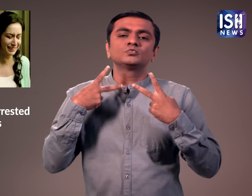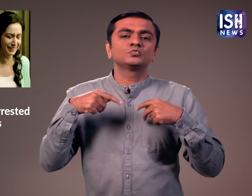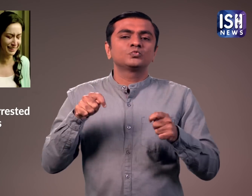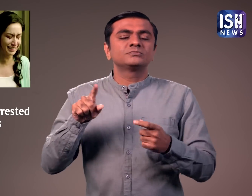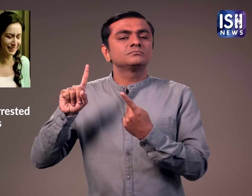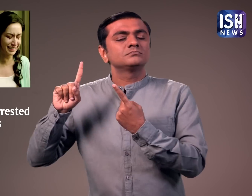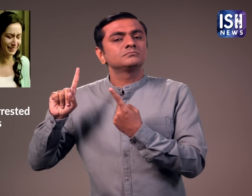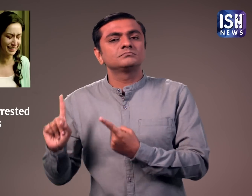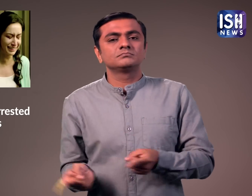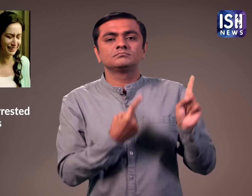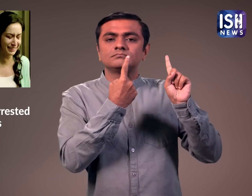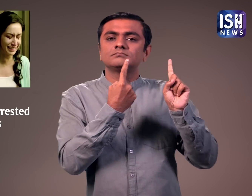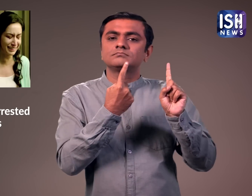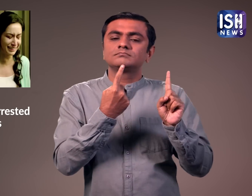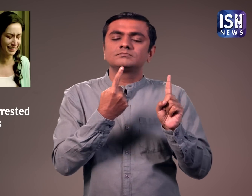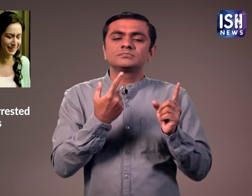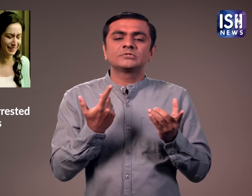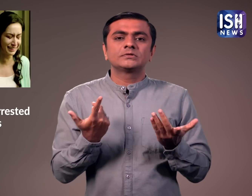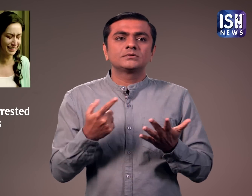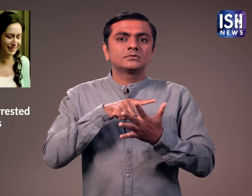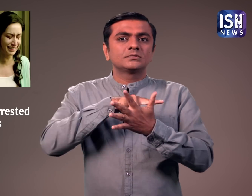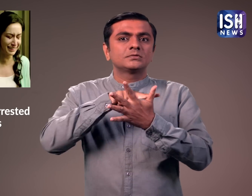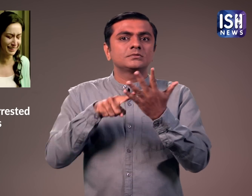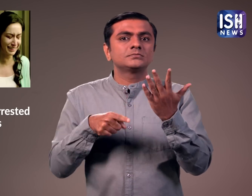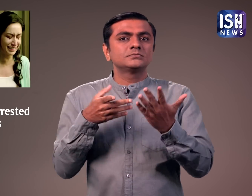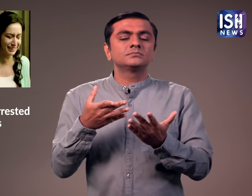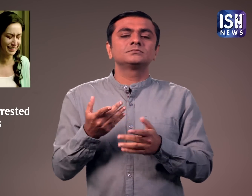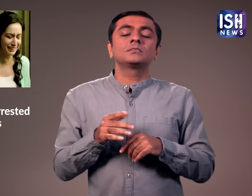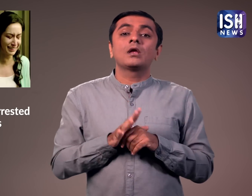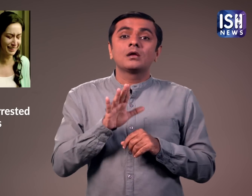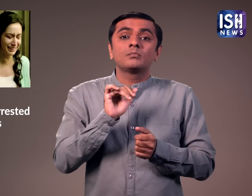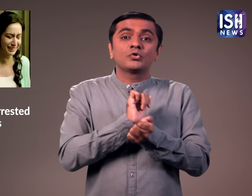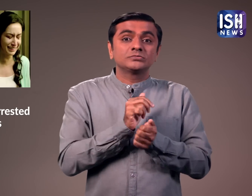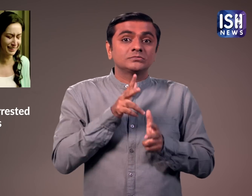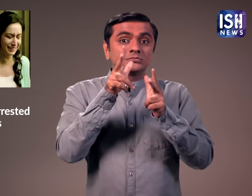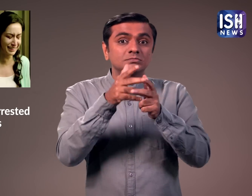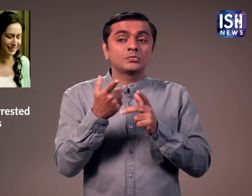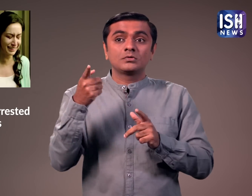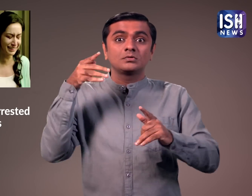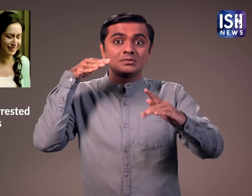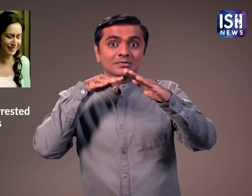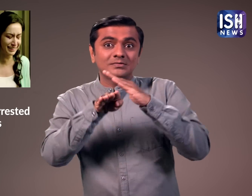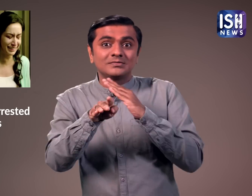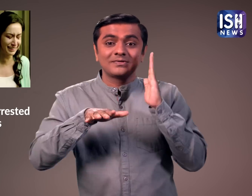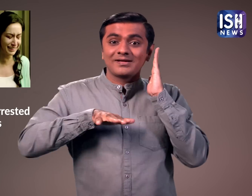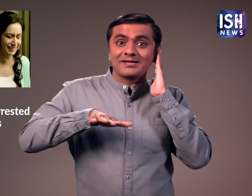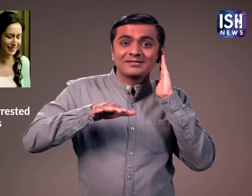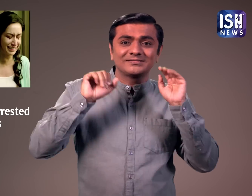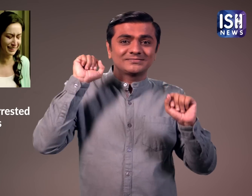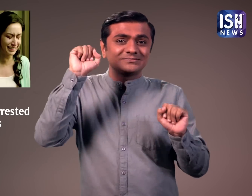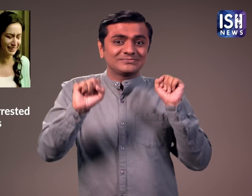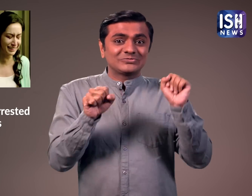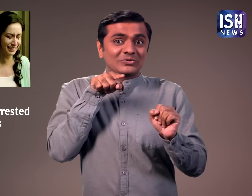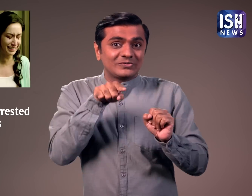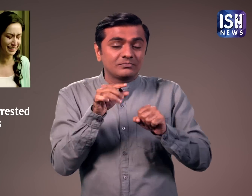पांचों को कोट ले जाया गया है हाला कि यह स्पश नहीं हो सका है कि उन्होंने